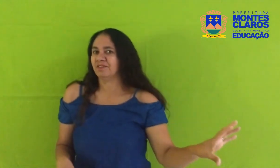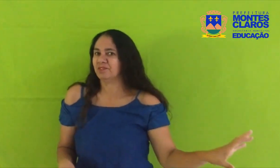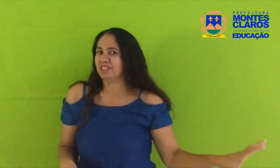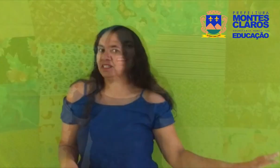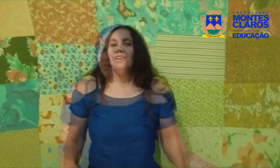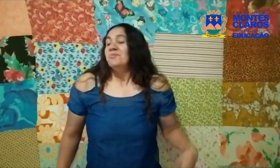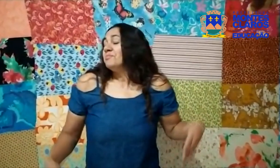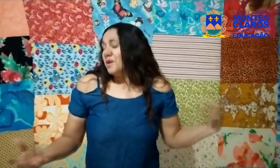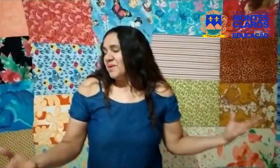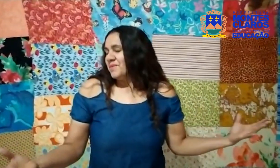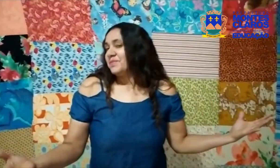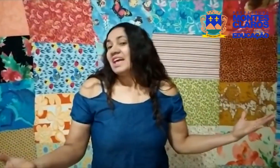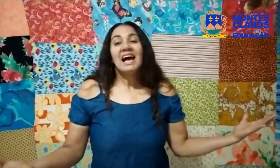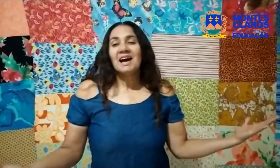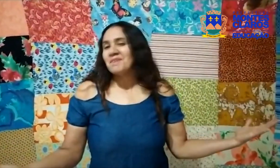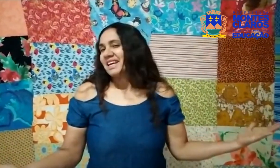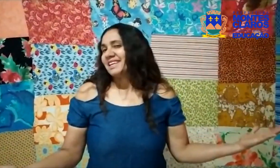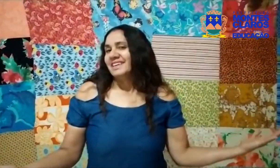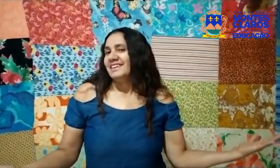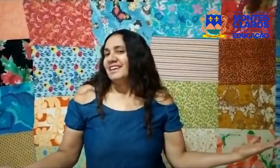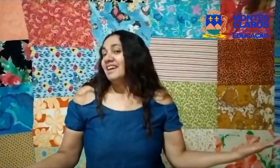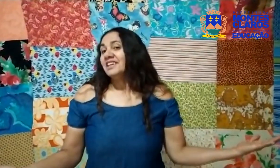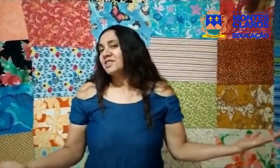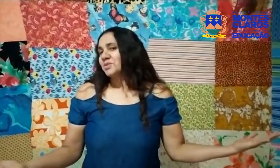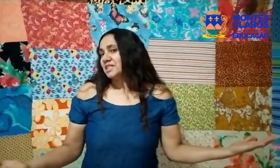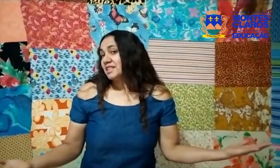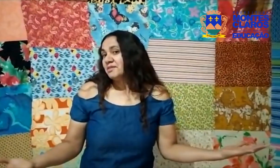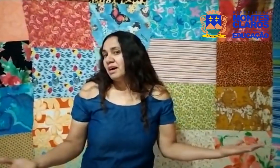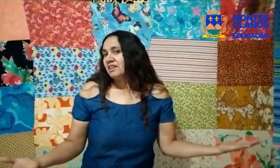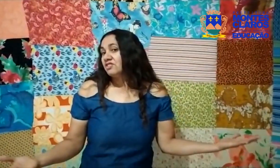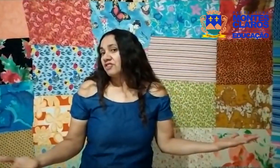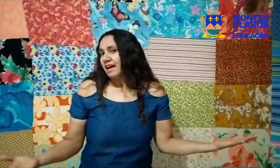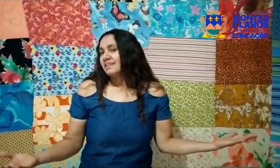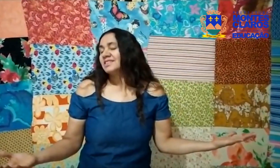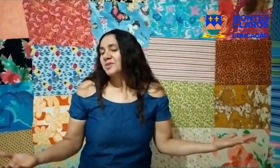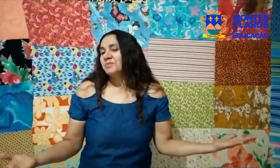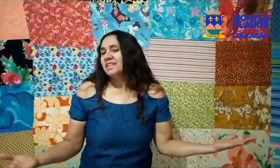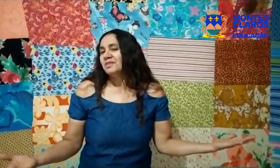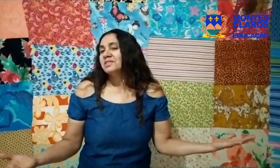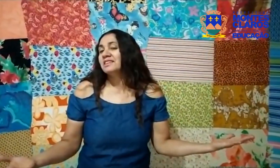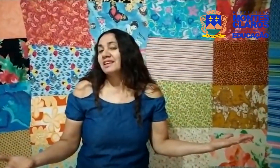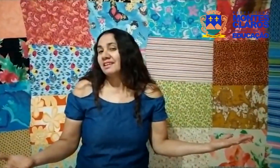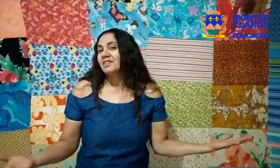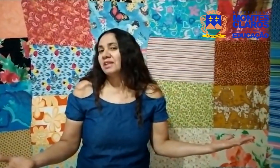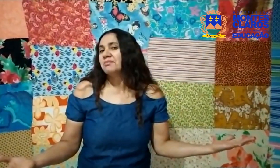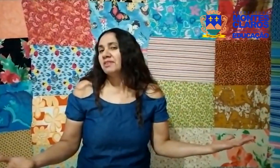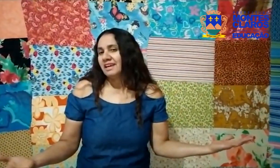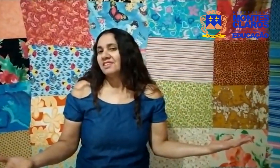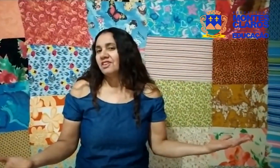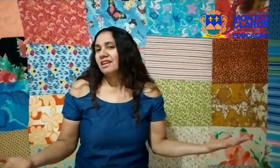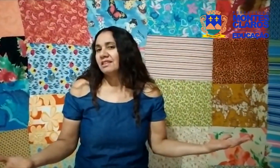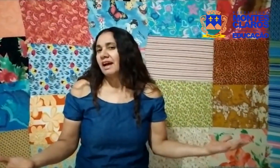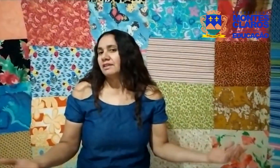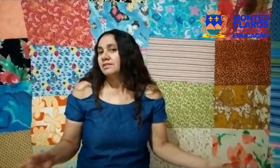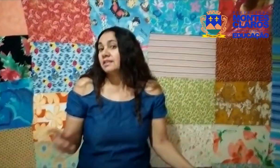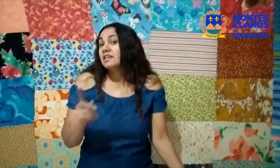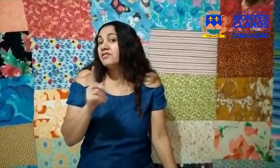com suas irmãs Bom, a Mariana e suas irmãs já descobriram o segredo da boneca de retalhos E